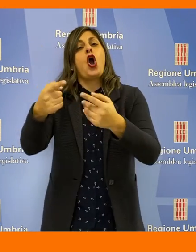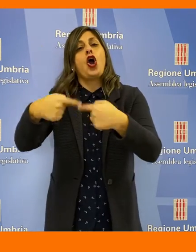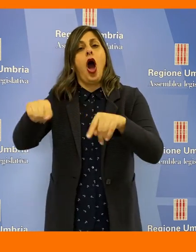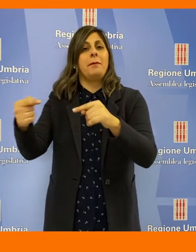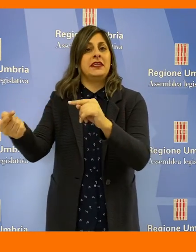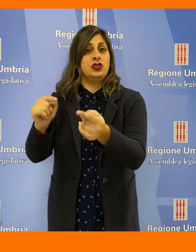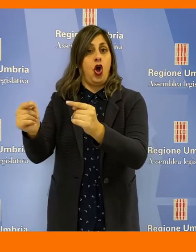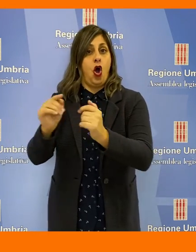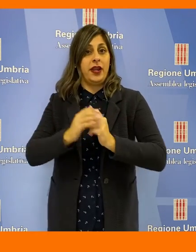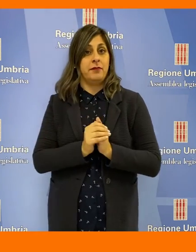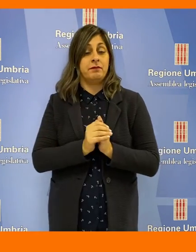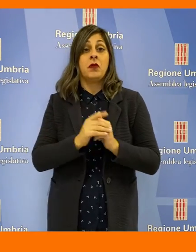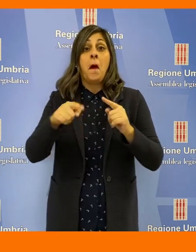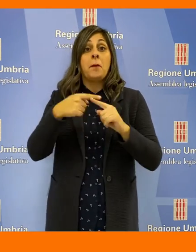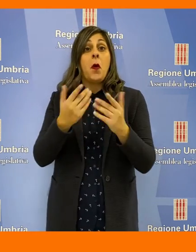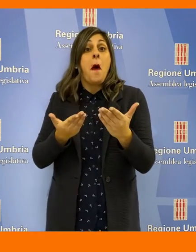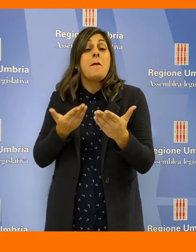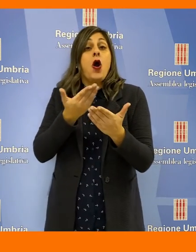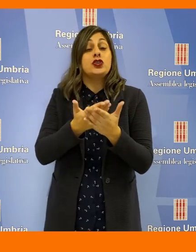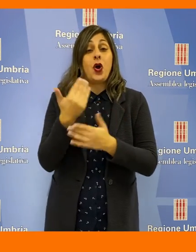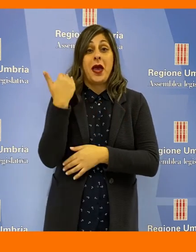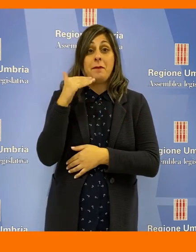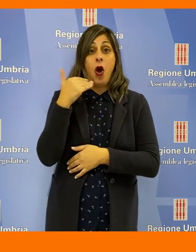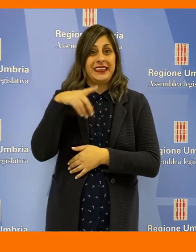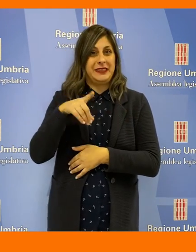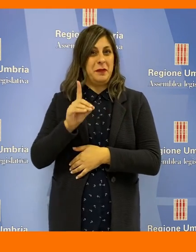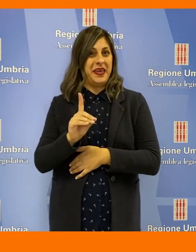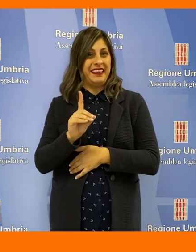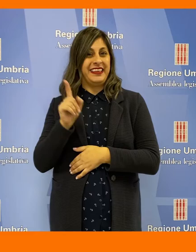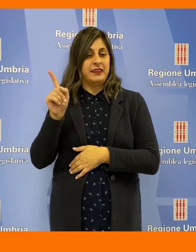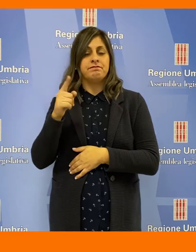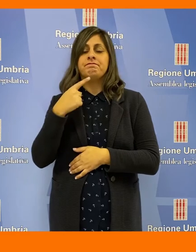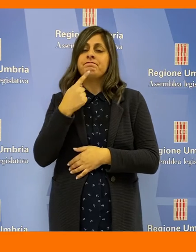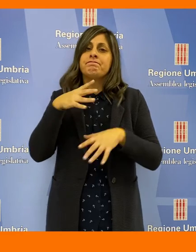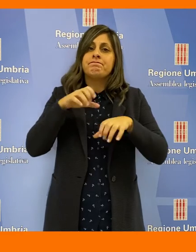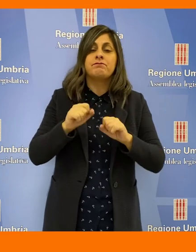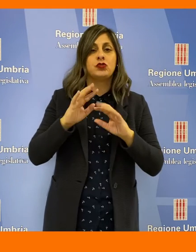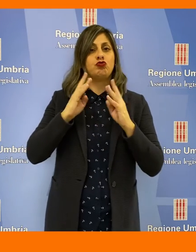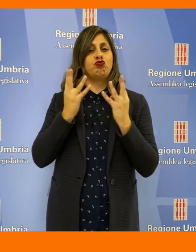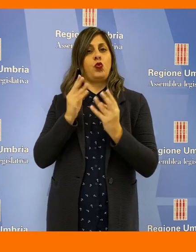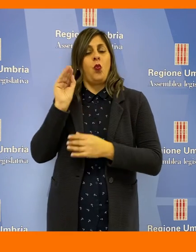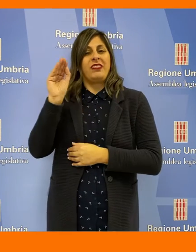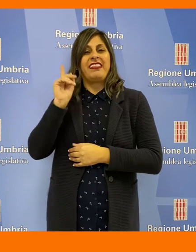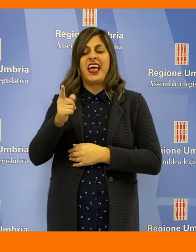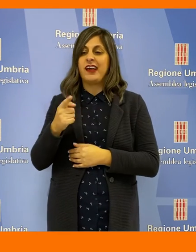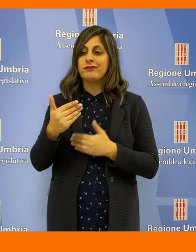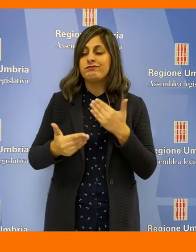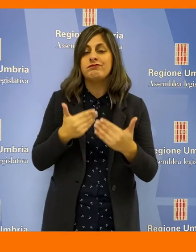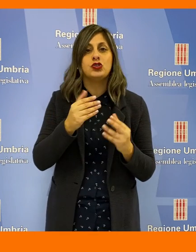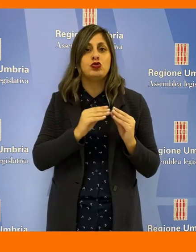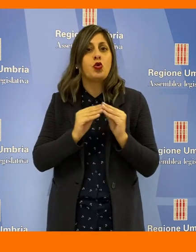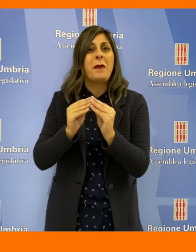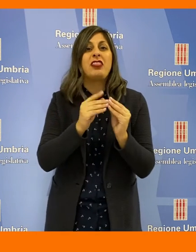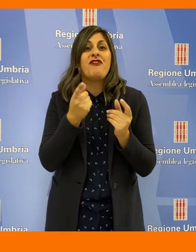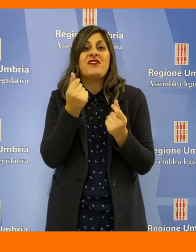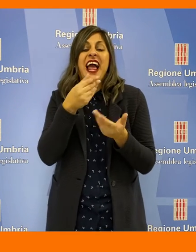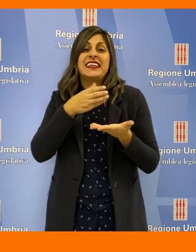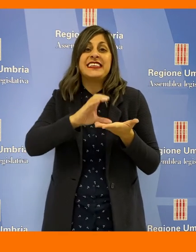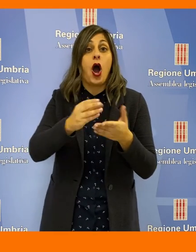rinviata in commissione. E sulla mozione di Polzi, Partito Democratico, che impegnava la Giunta regionale ad attivare ogni strumento